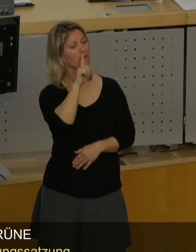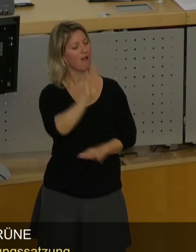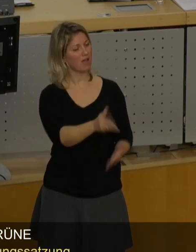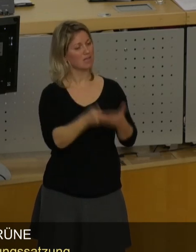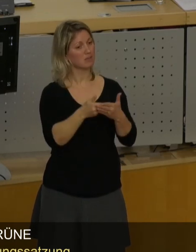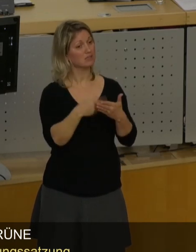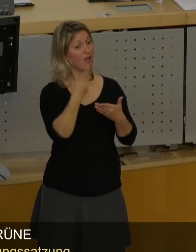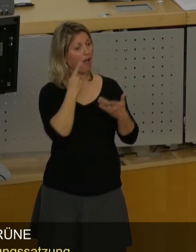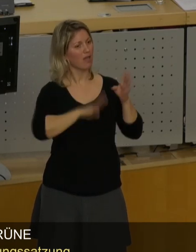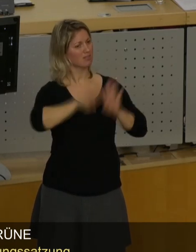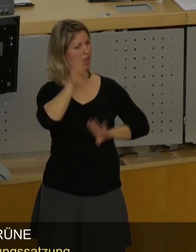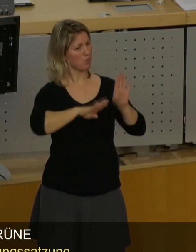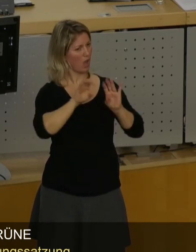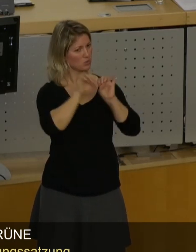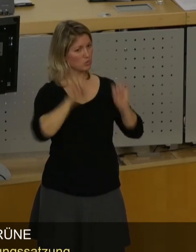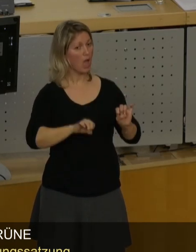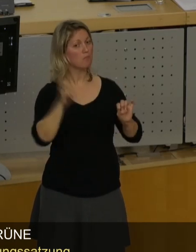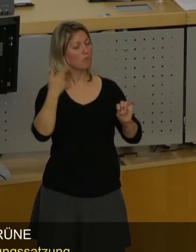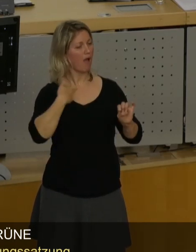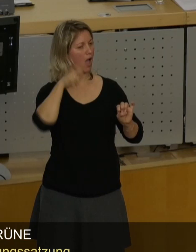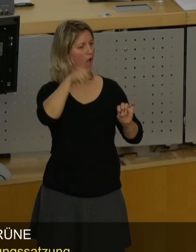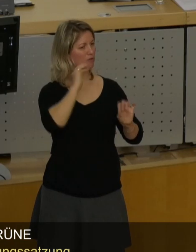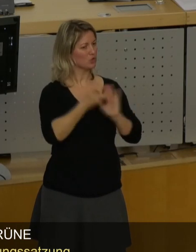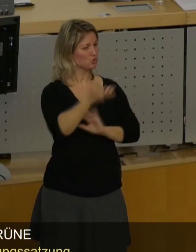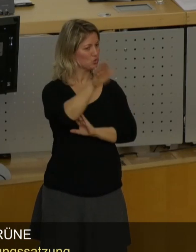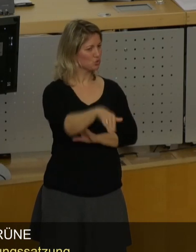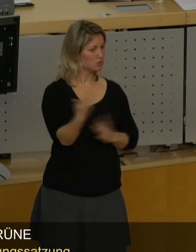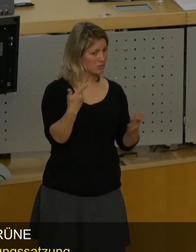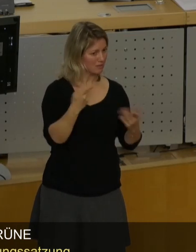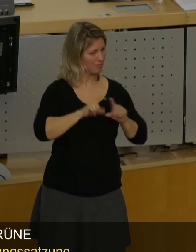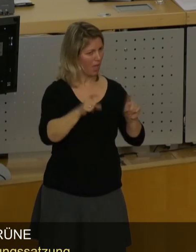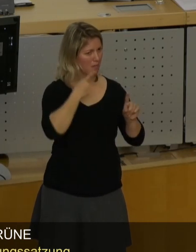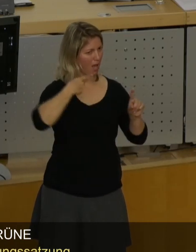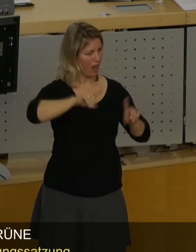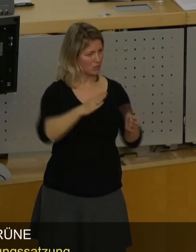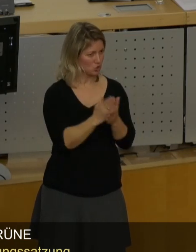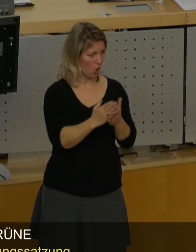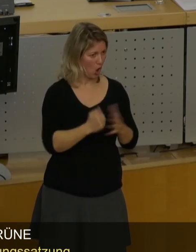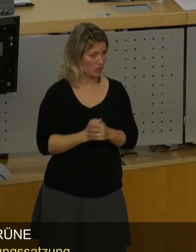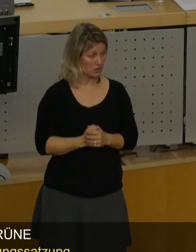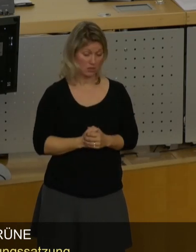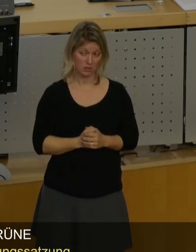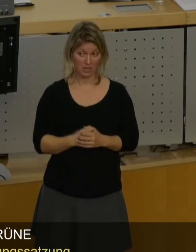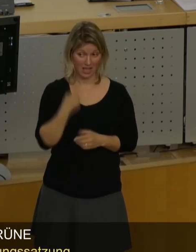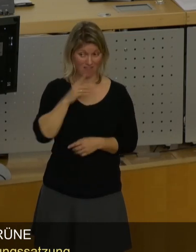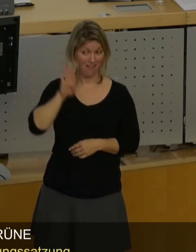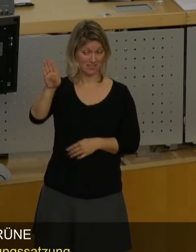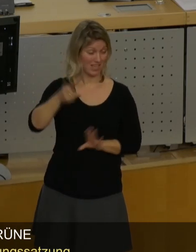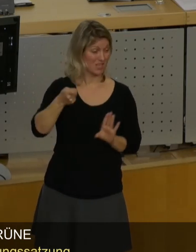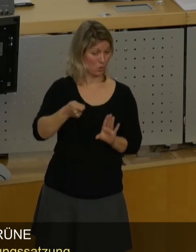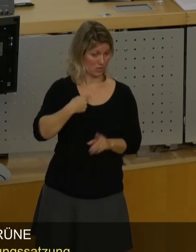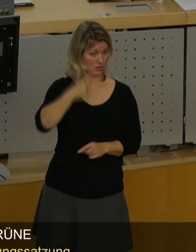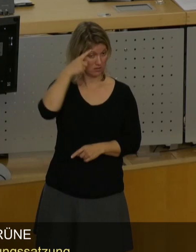demokratischen System in Dresden erledigt zu haben. Entschuldigen Sie, Herr Brauns, Sie sind Jurist, Sie können das verstehen.